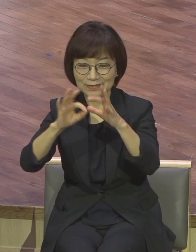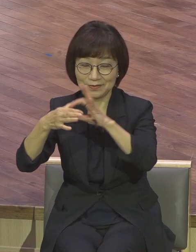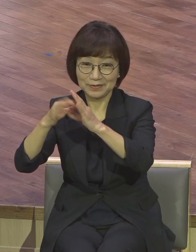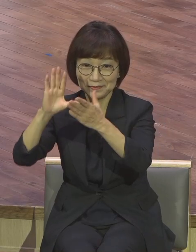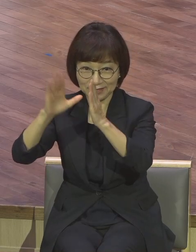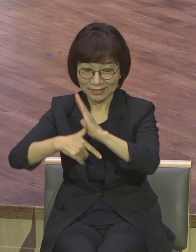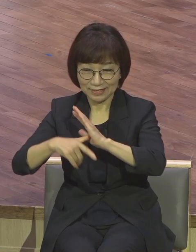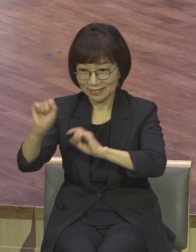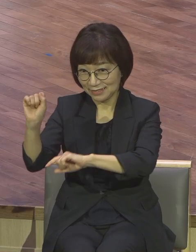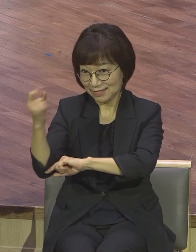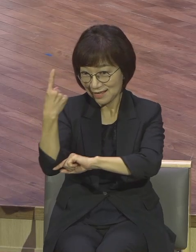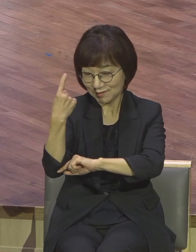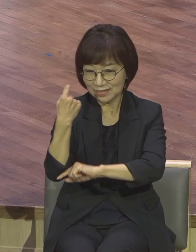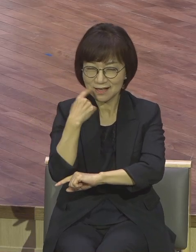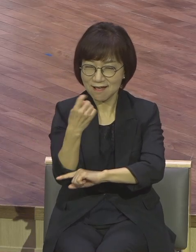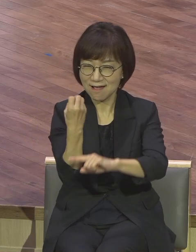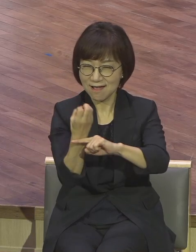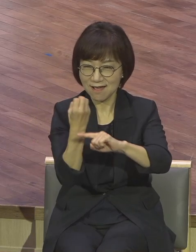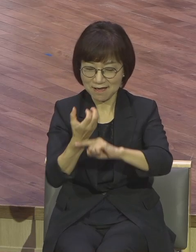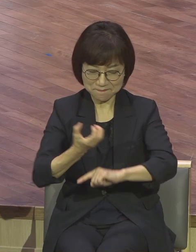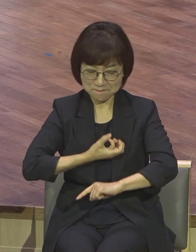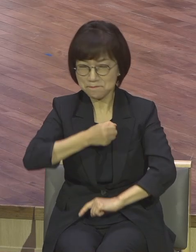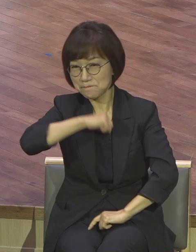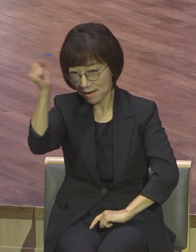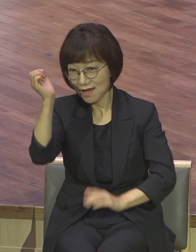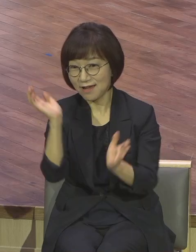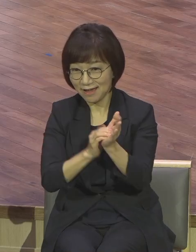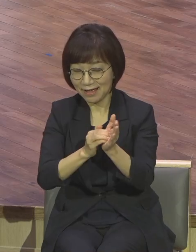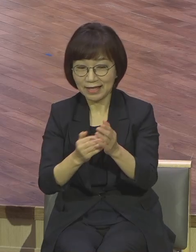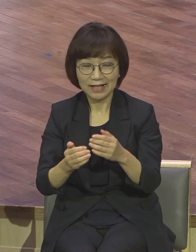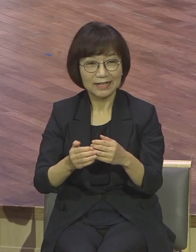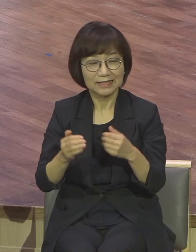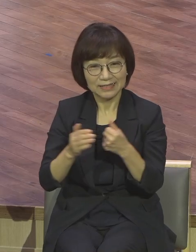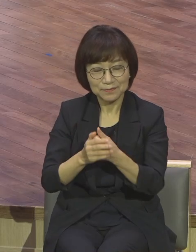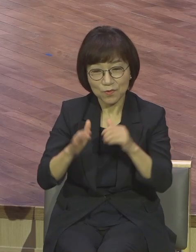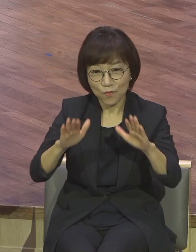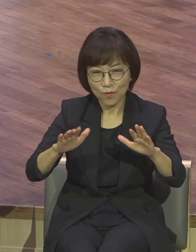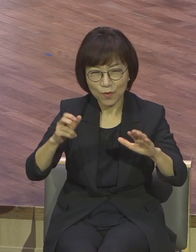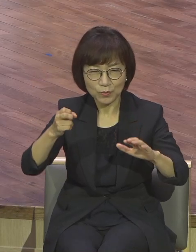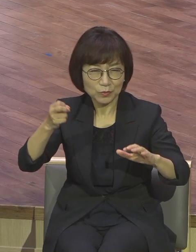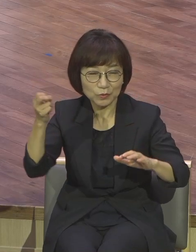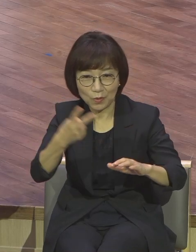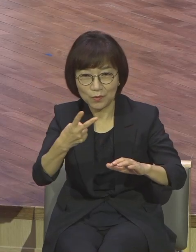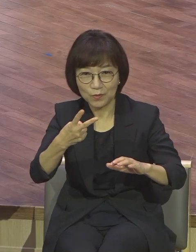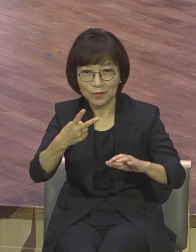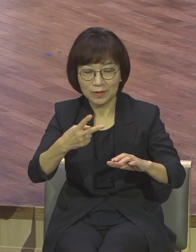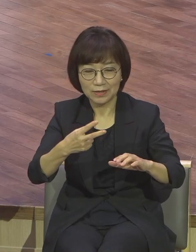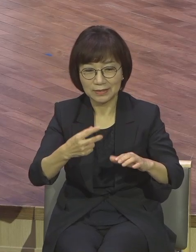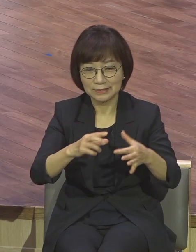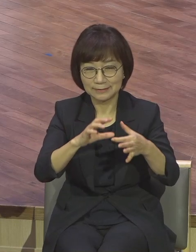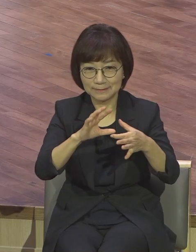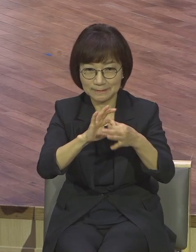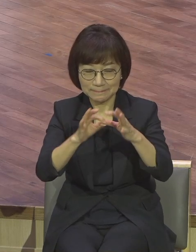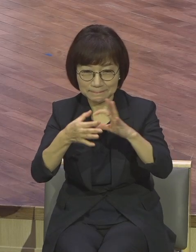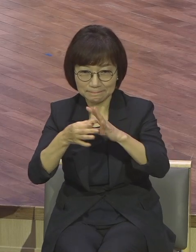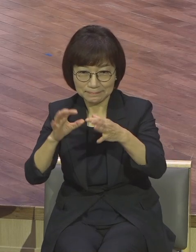세계 최고가 됐어요 그러니까 이번에도 이번 올림픽에도 큰 기대를 그렇게